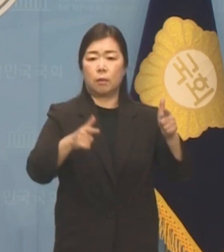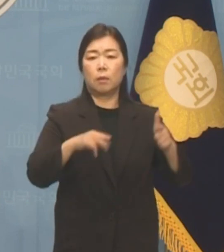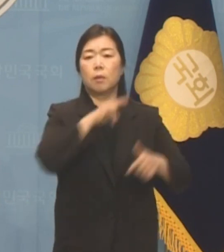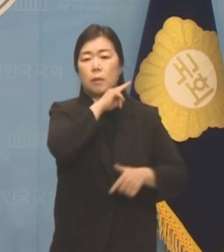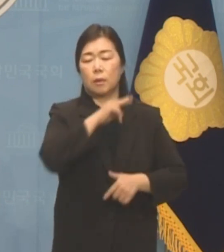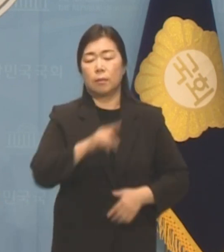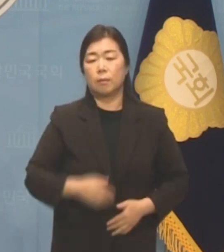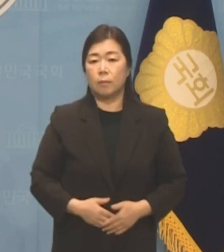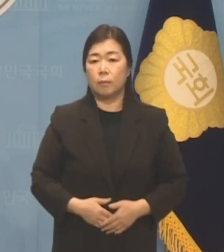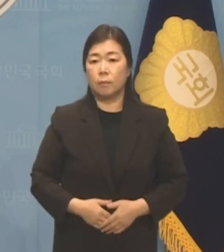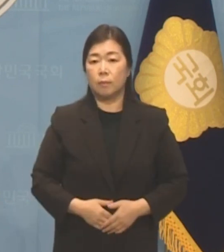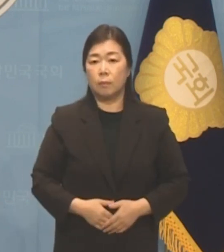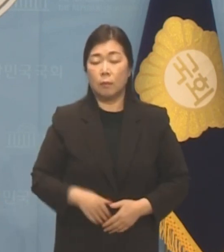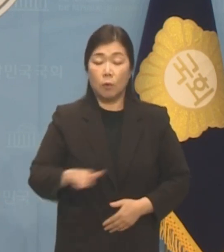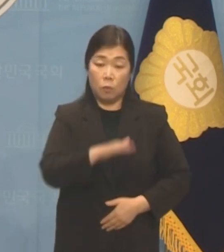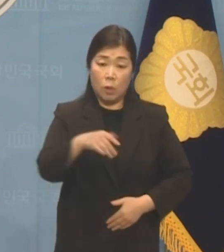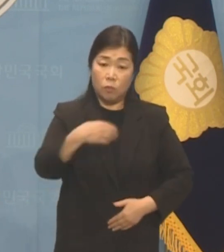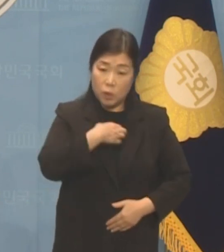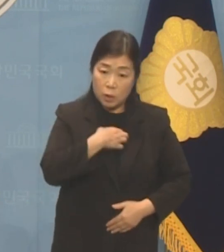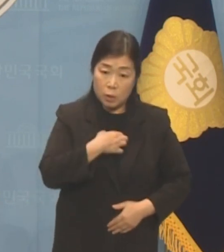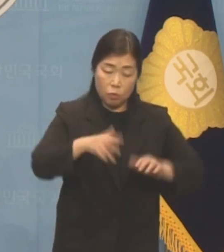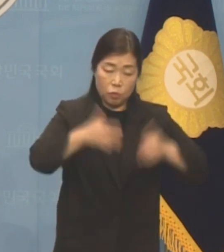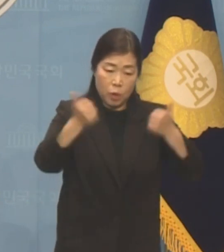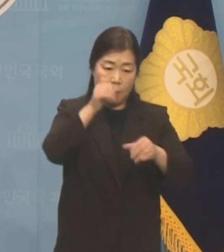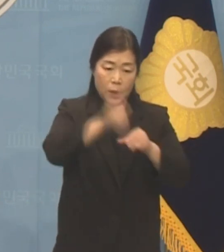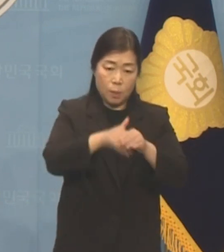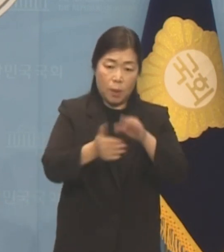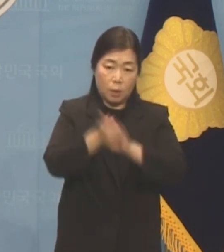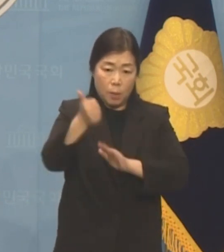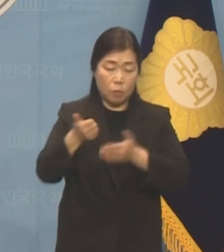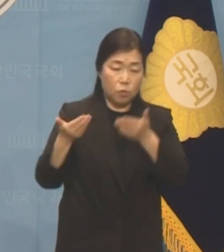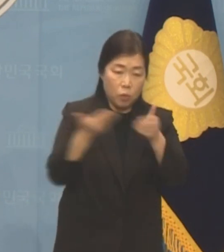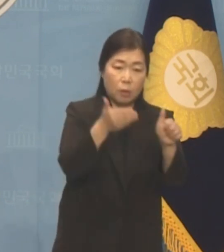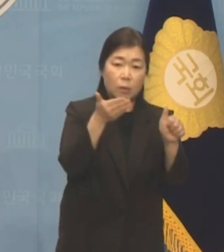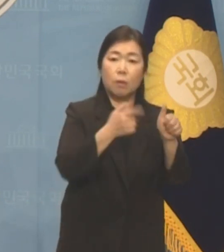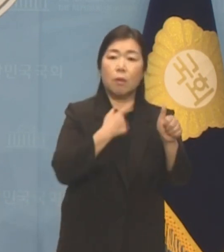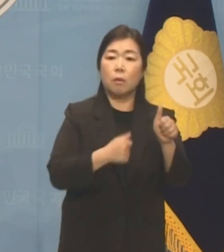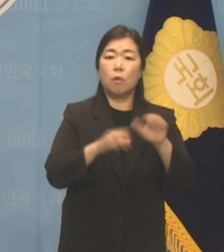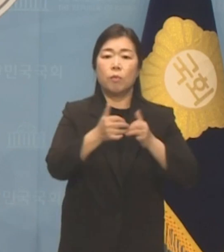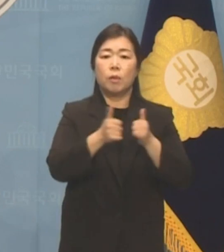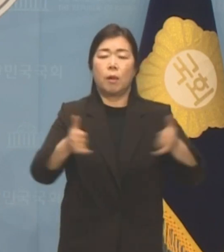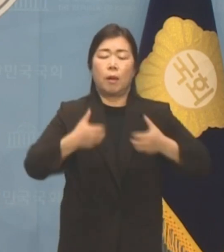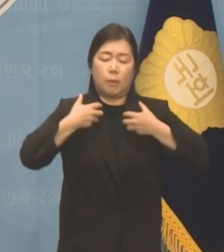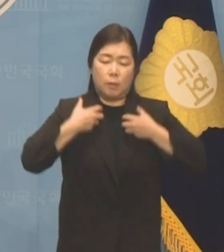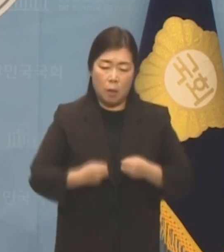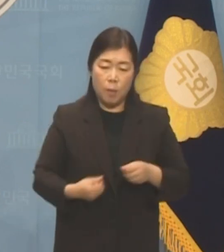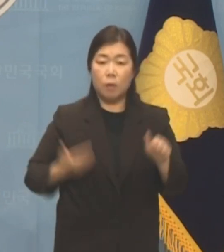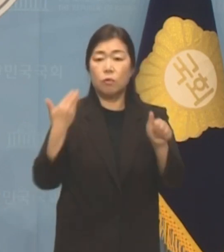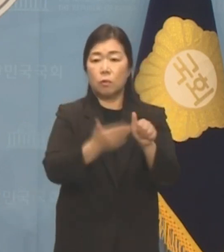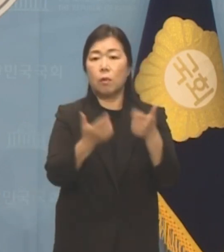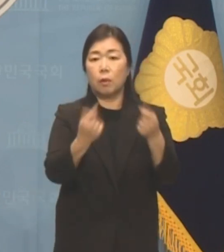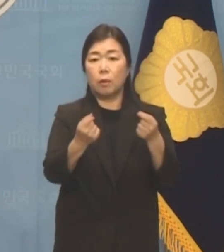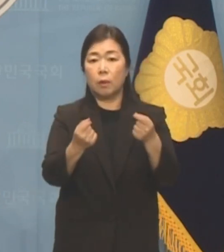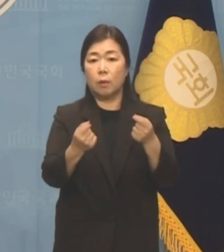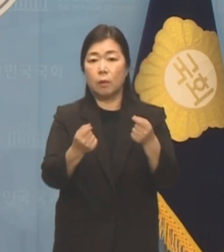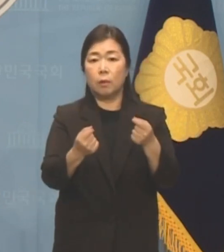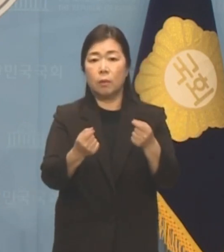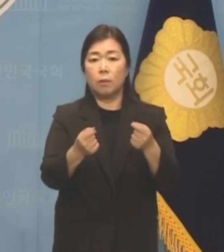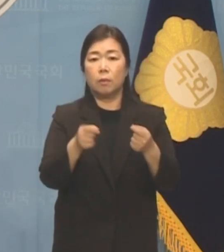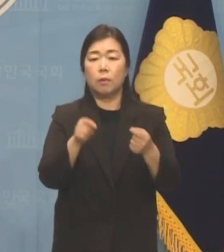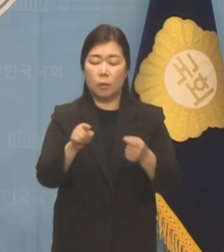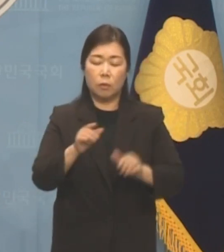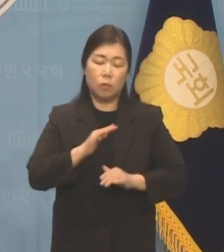그리고 우리의 이런 위기는 국회의 마지막 희망을 걸었던 국민들에게 절망으로 이어질 것이 그것이